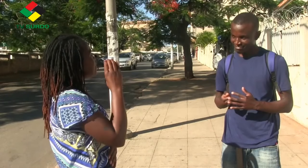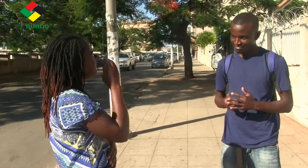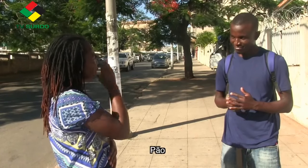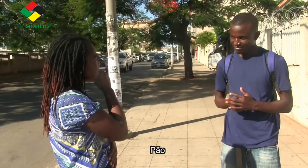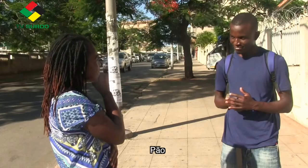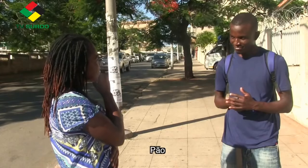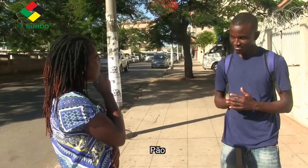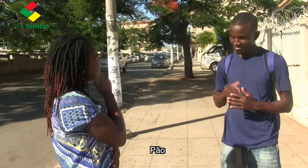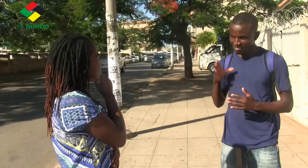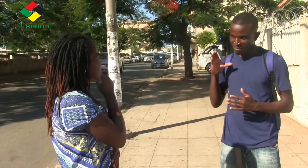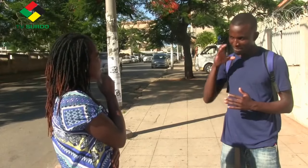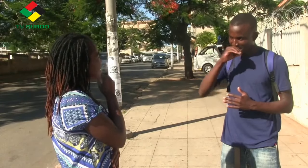Pão.